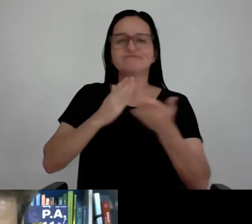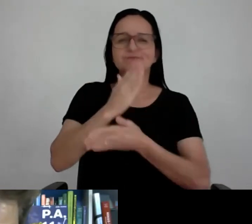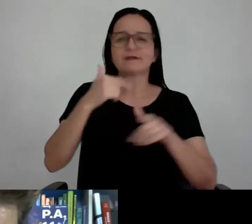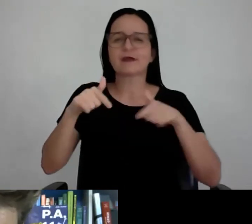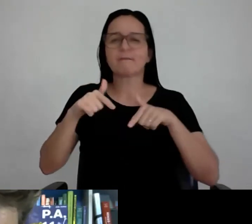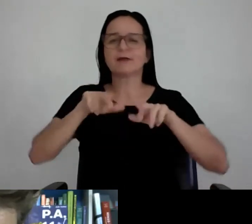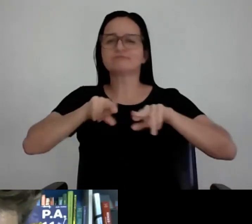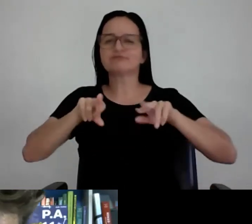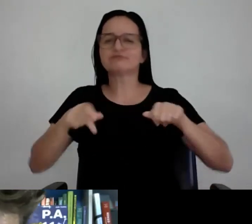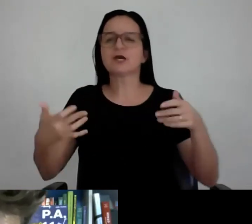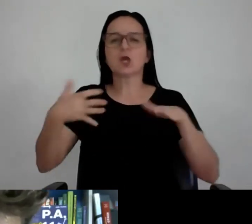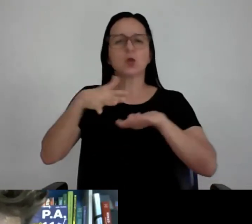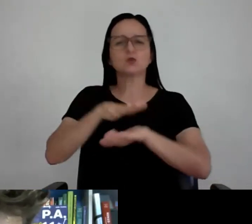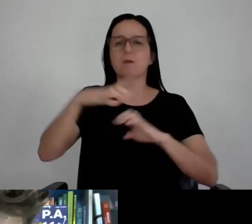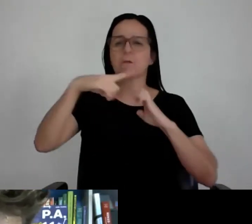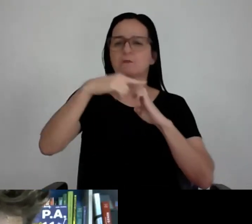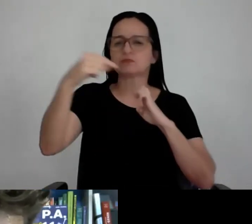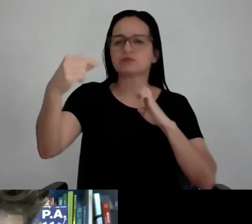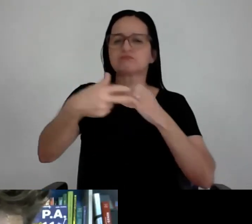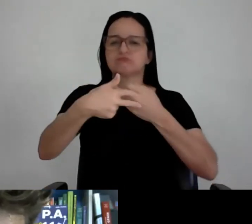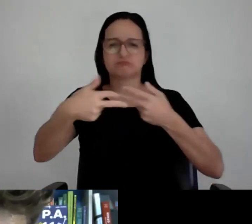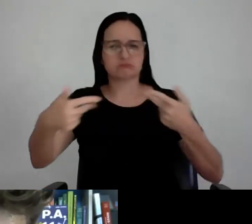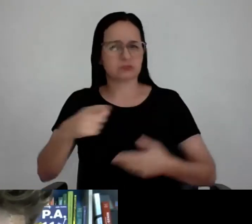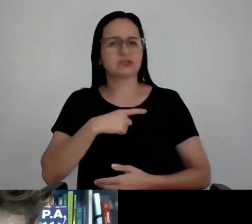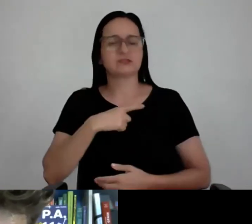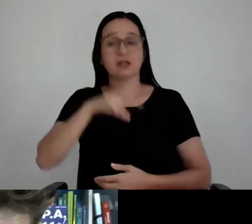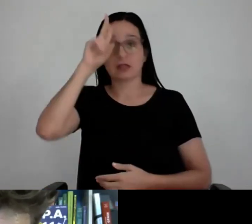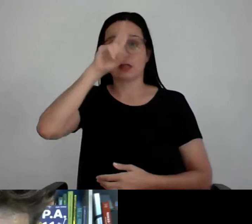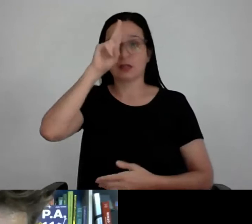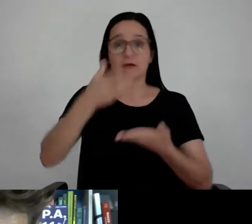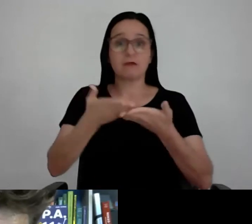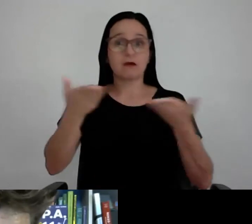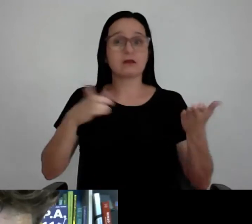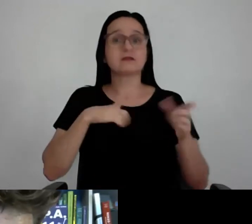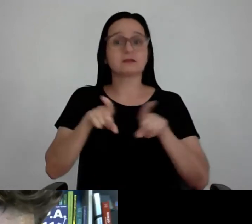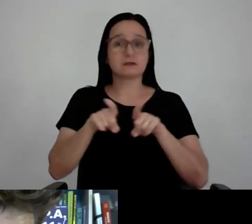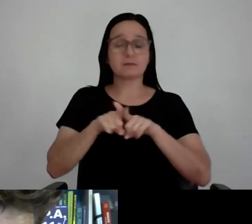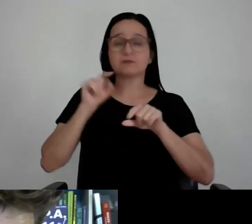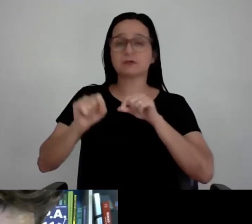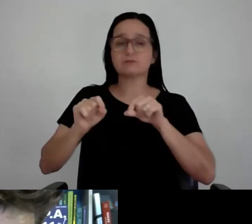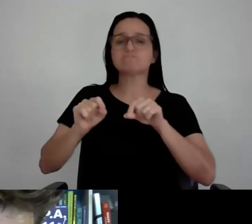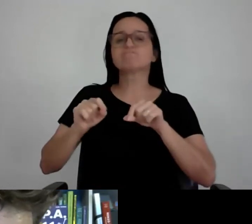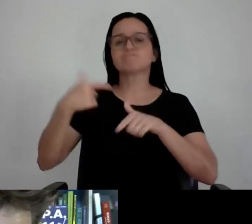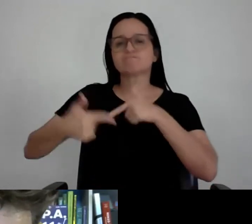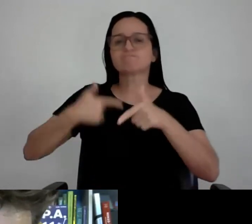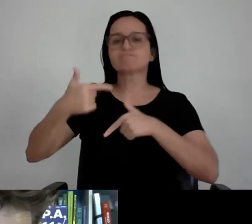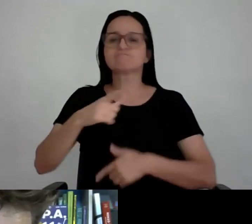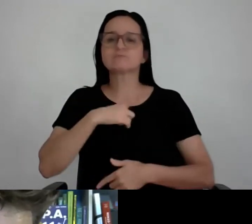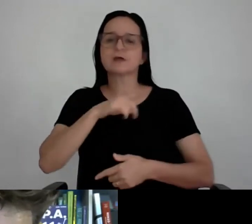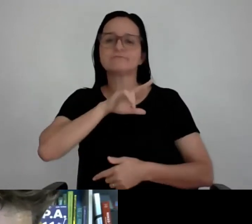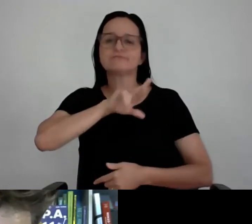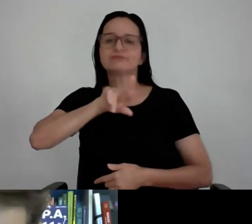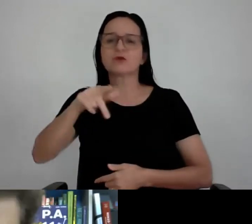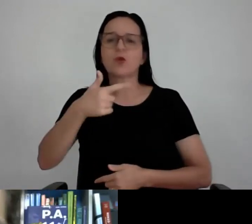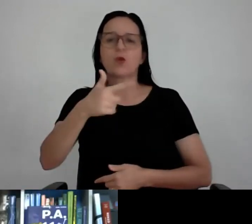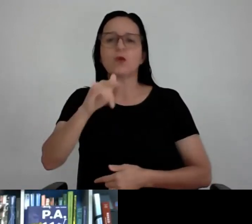empreendedorismo, entre outros temas. Aproveitando para lembrar também que, além desse evento, área de carreiras, a gente faz também outras iniciativas, como a